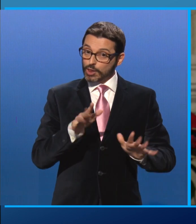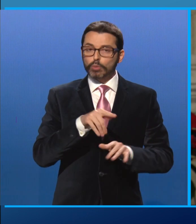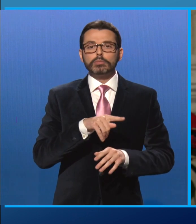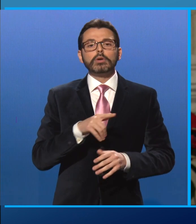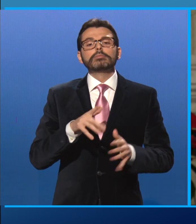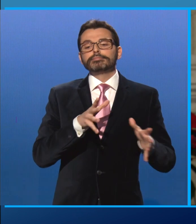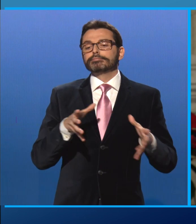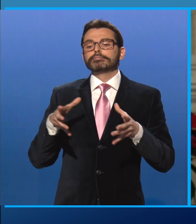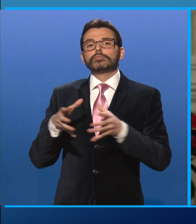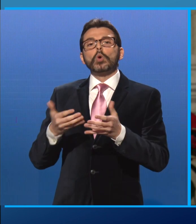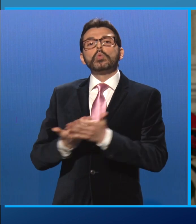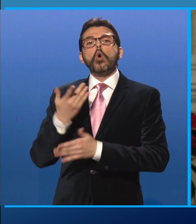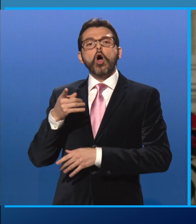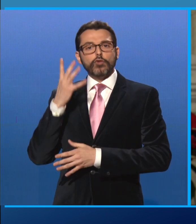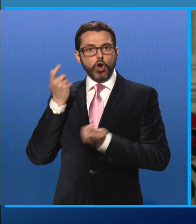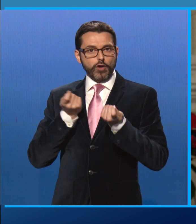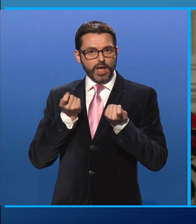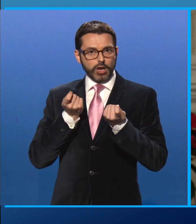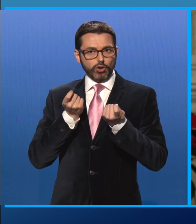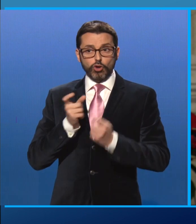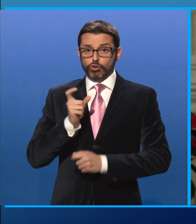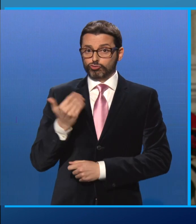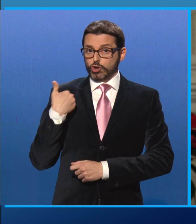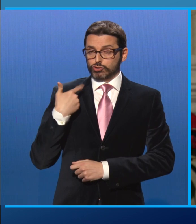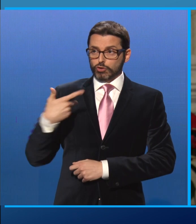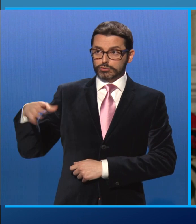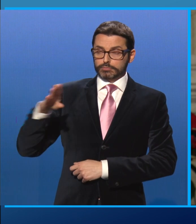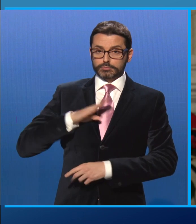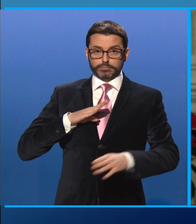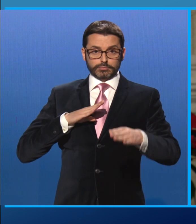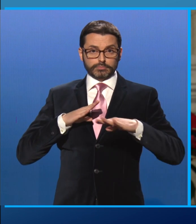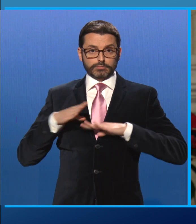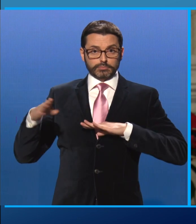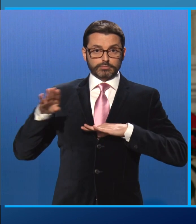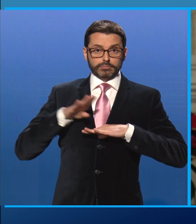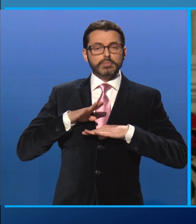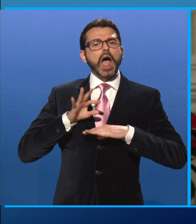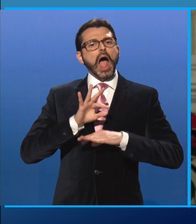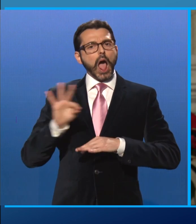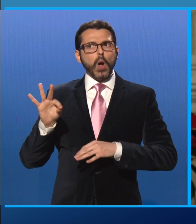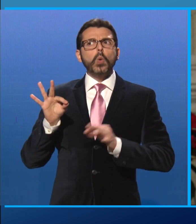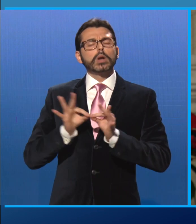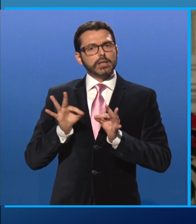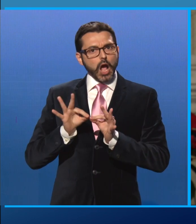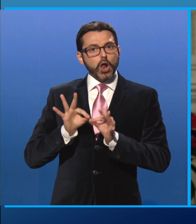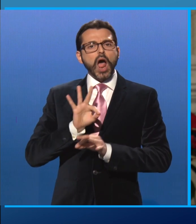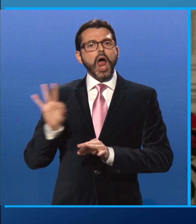Ho ricevuto, nei giorni scorsi, numerose lettere, alcune di consenso, altre di critica per le mie decisioni.